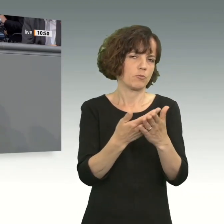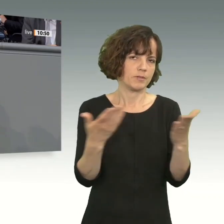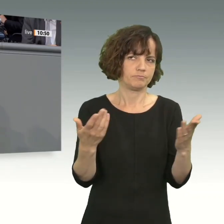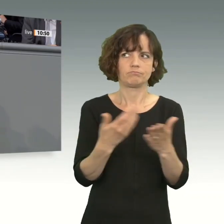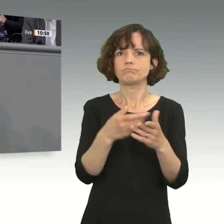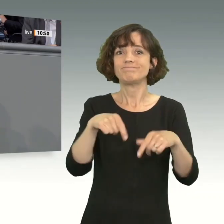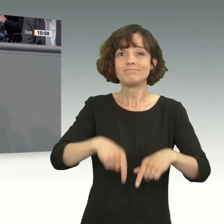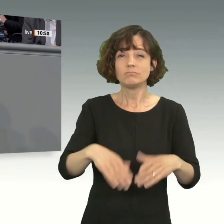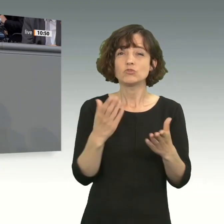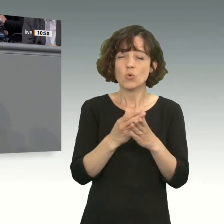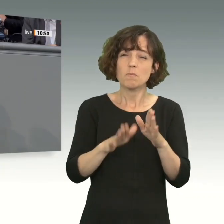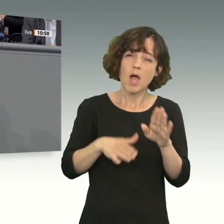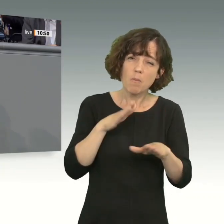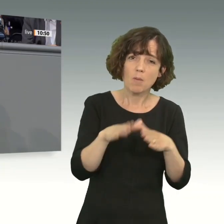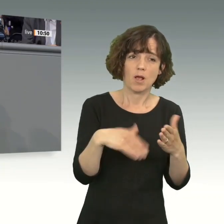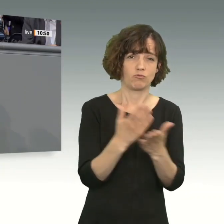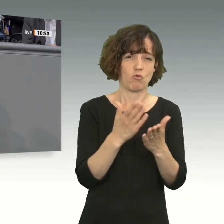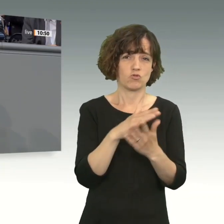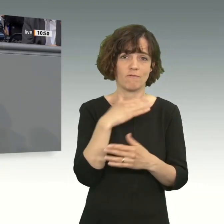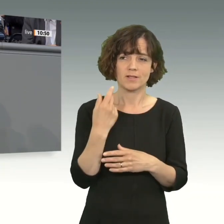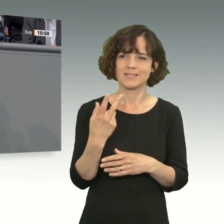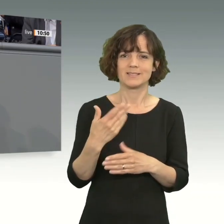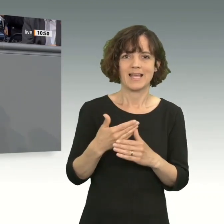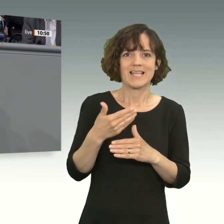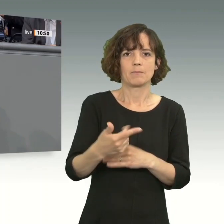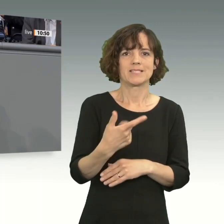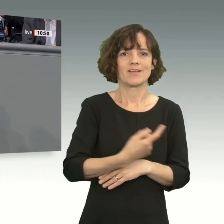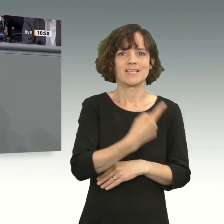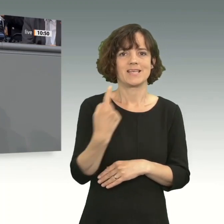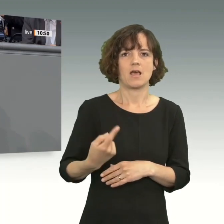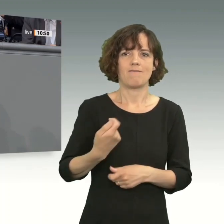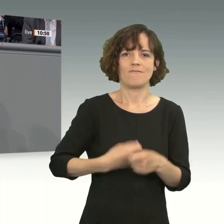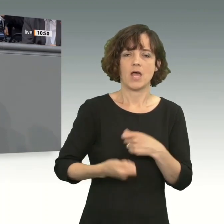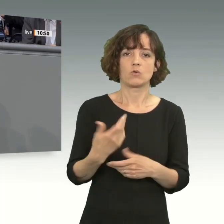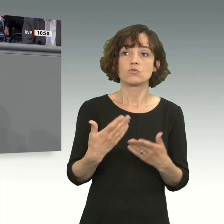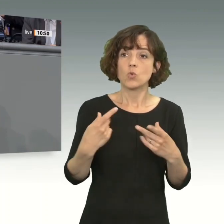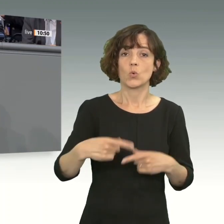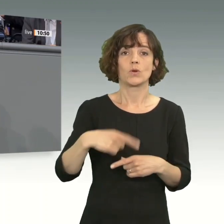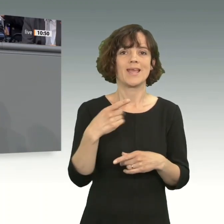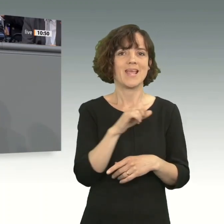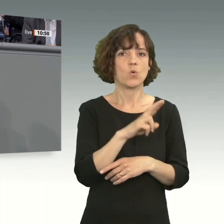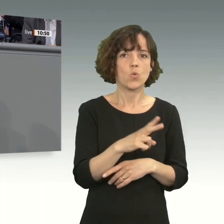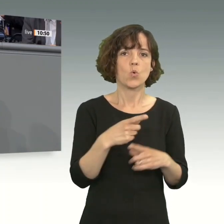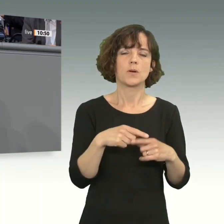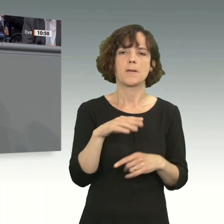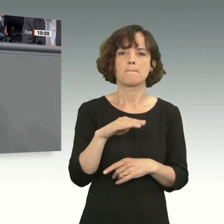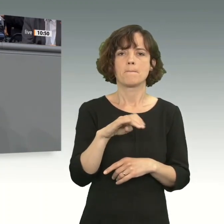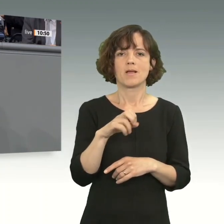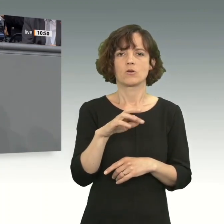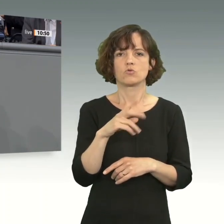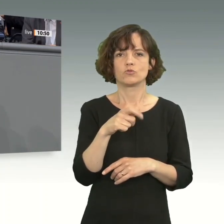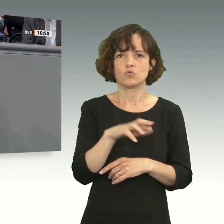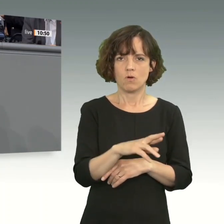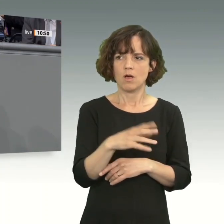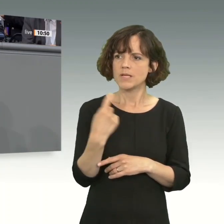wir sind hier so weit fortgeschritten, nach 20 Jahren Verhandlungen, wie es das noch nie gab in einem Abkommen zwischen EU und Markus Suhr. Aber